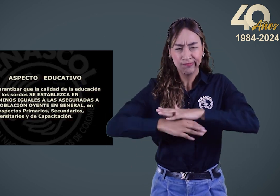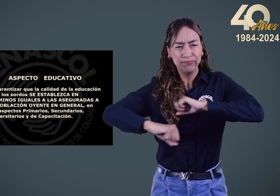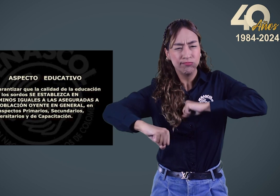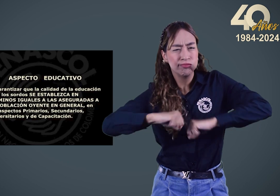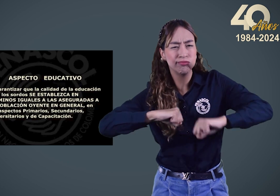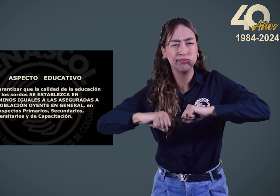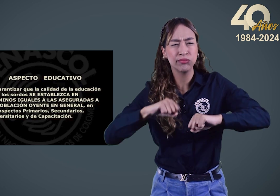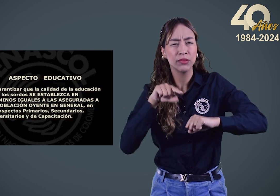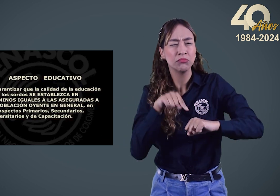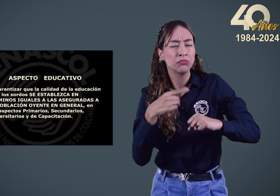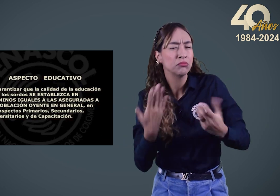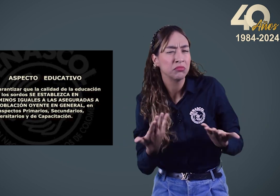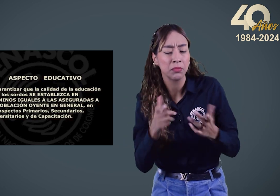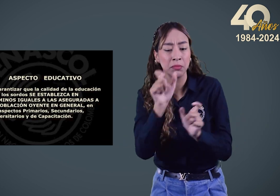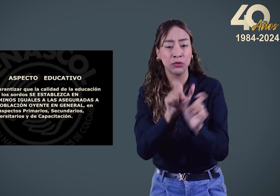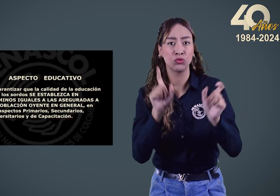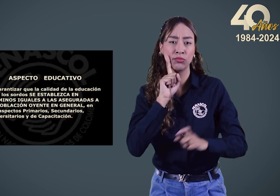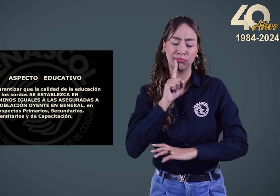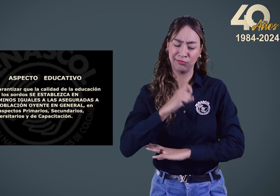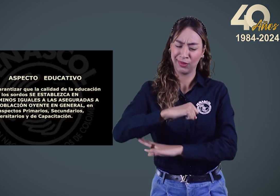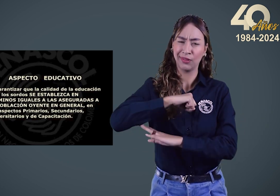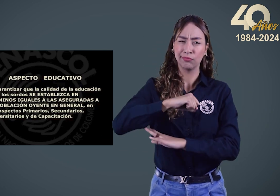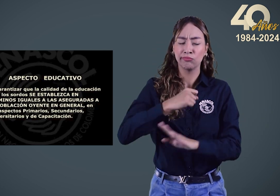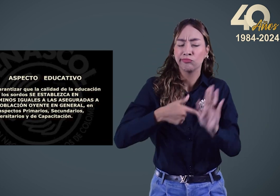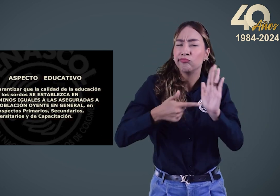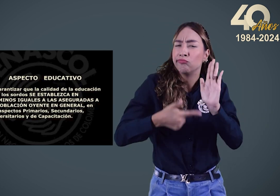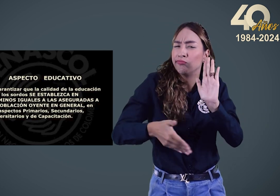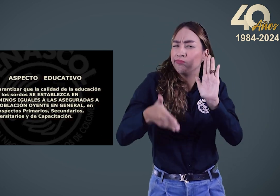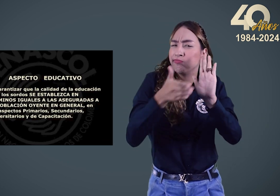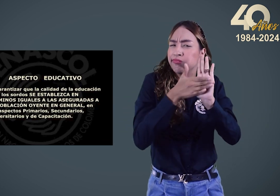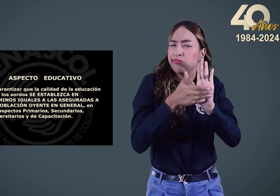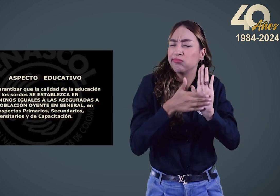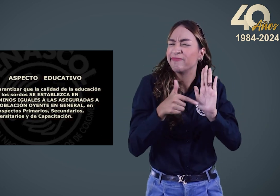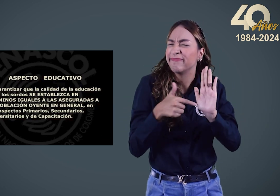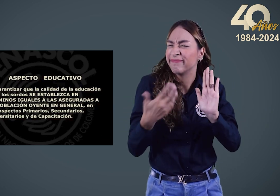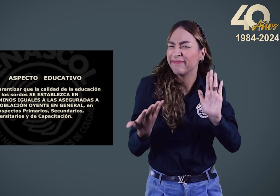Continuamos trabajando por los derechos de la comunidad sorda enmarcados en lo siguiente.